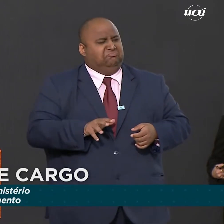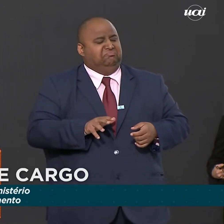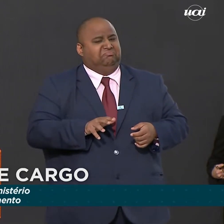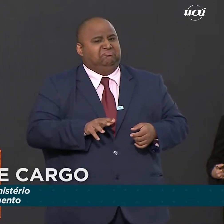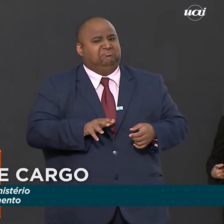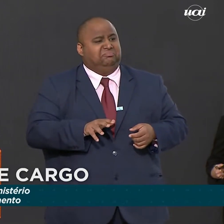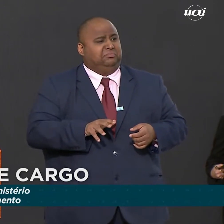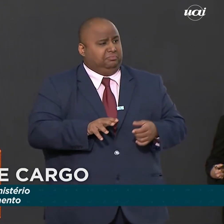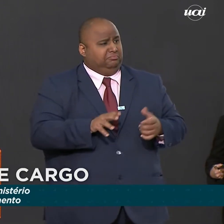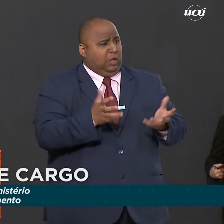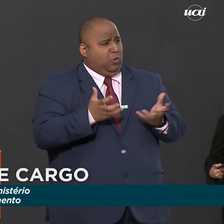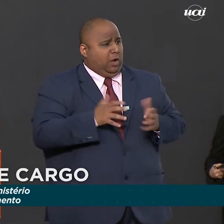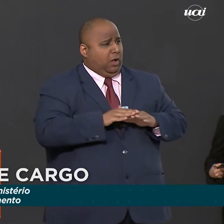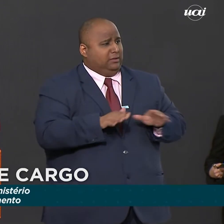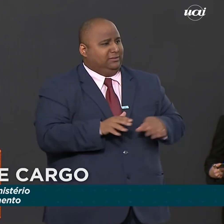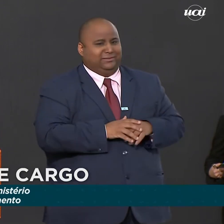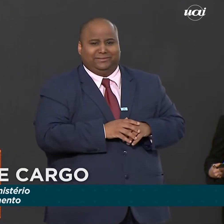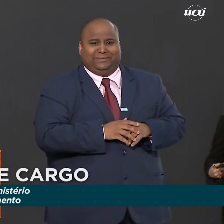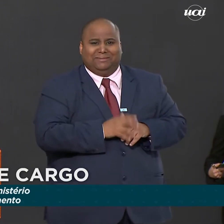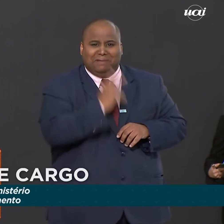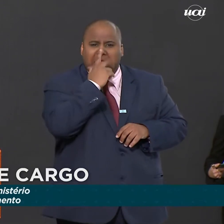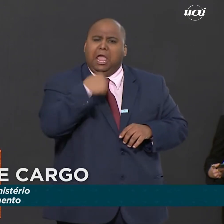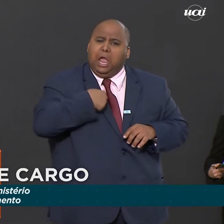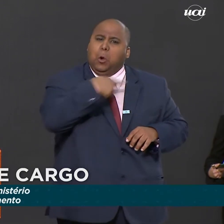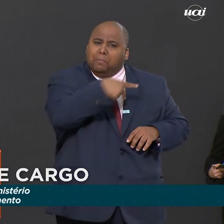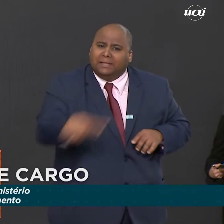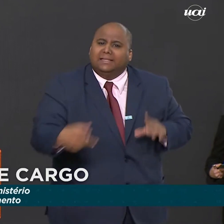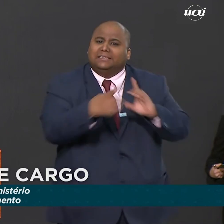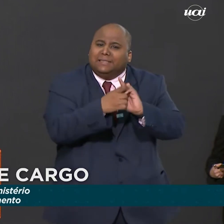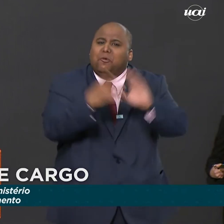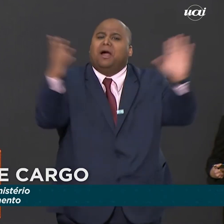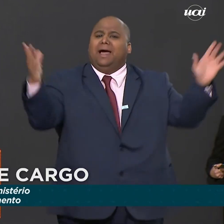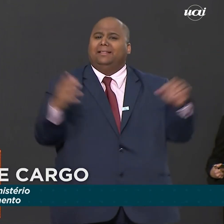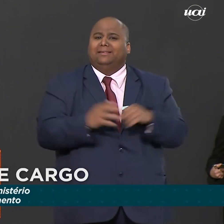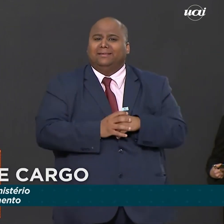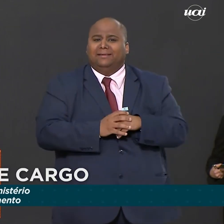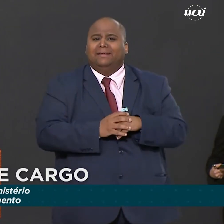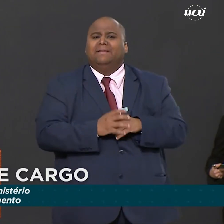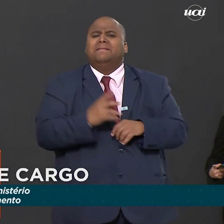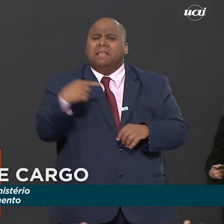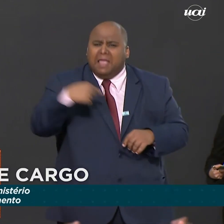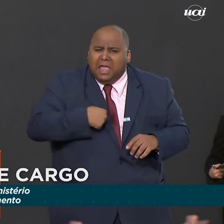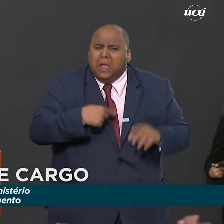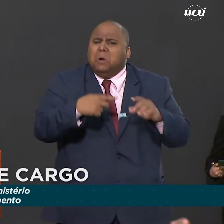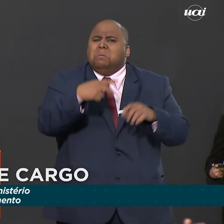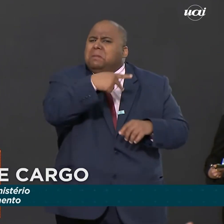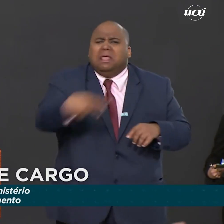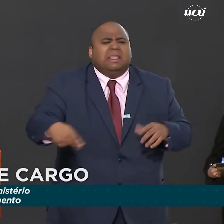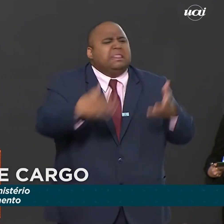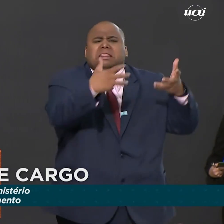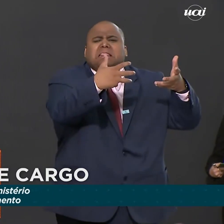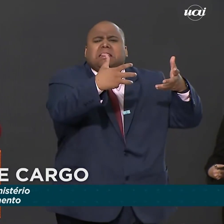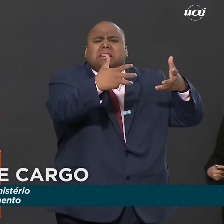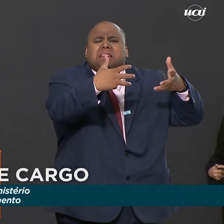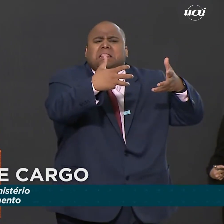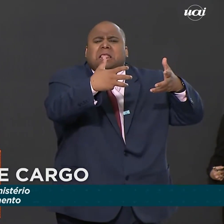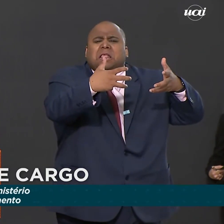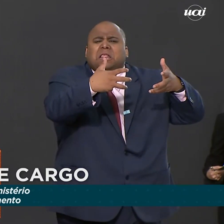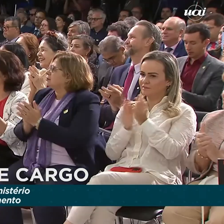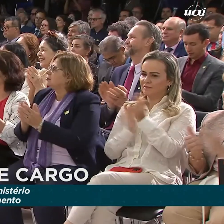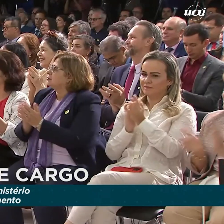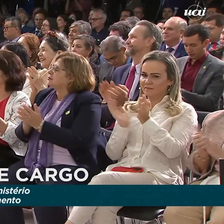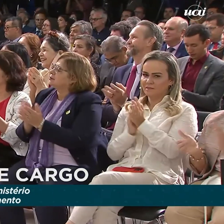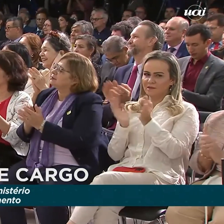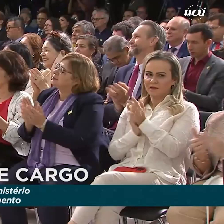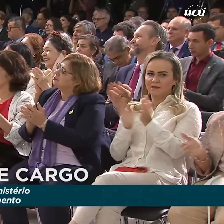quem diz, é isso que eu quero, porque eu sou um presidente democrata. E um presidente democrata não quer apenas os iguais, quer